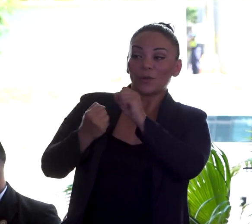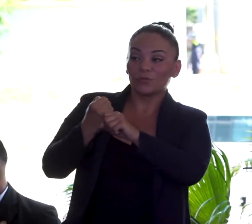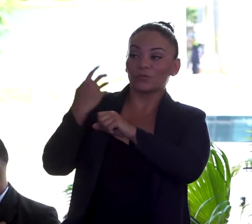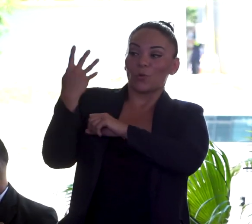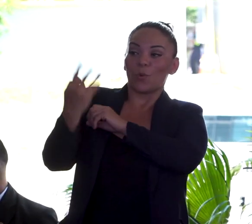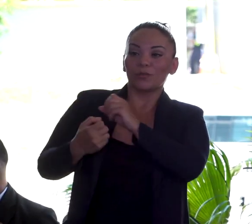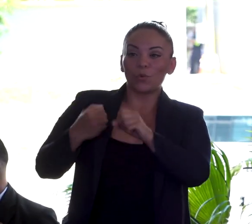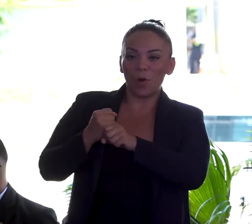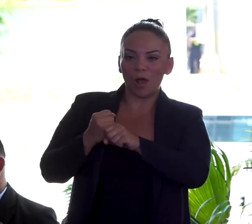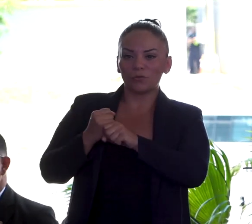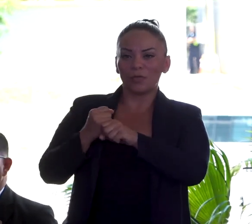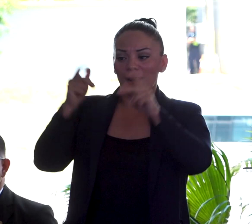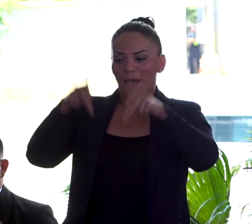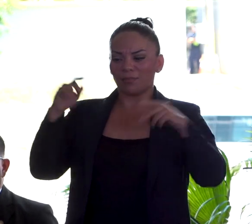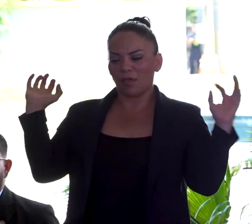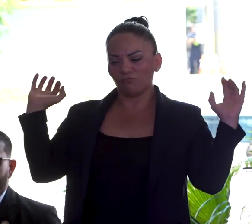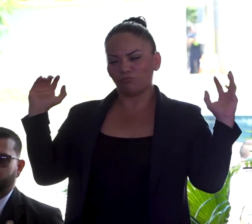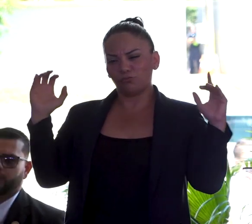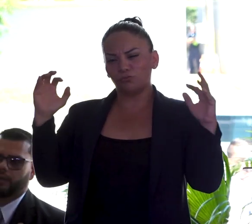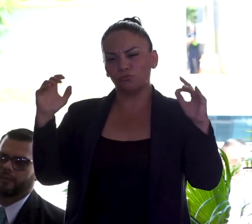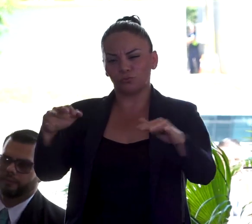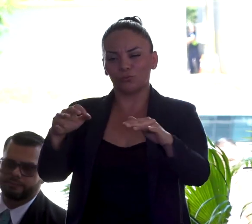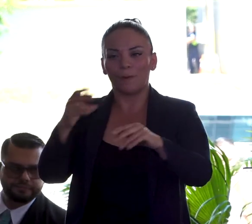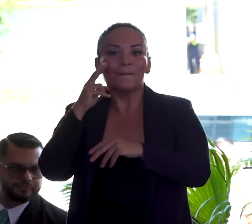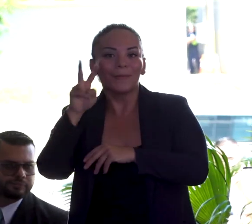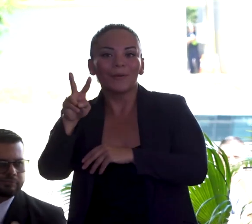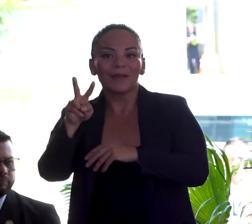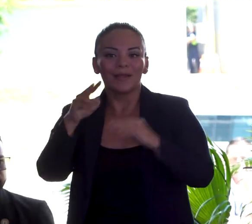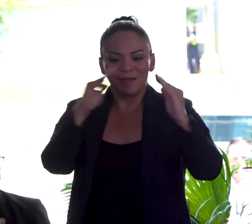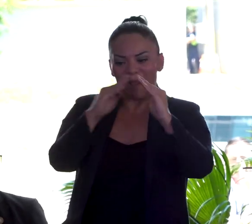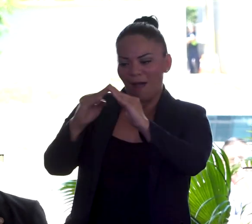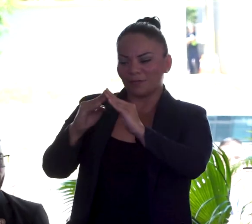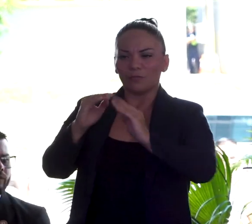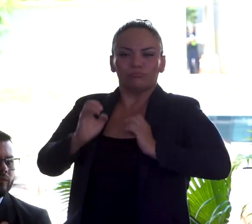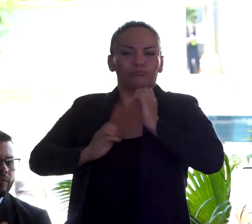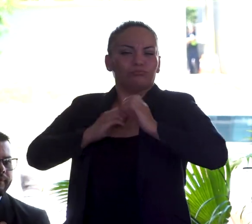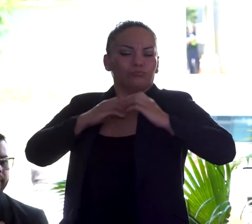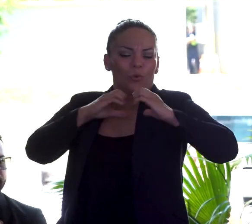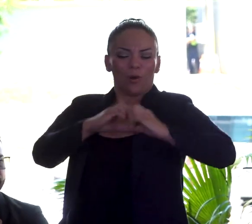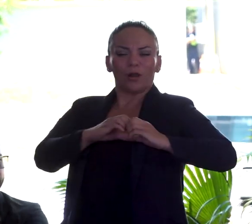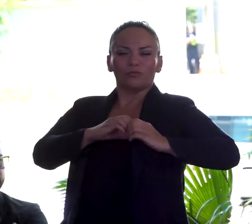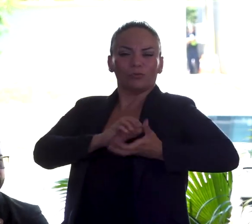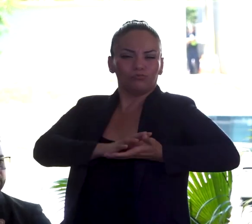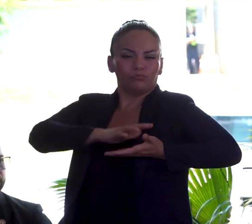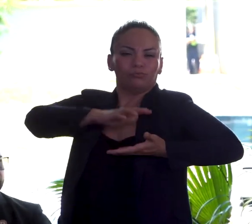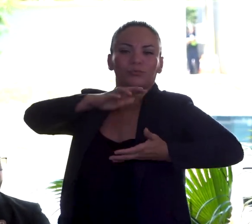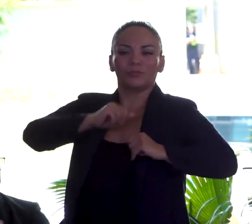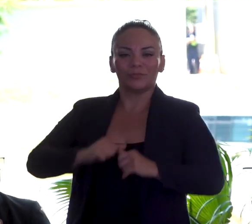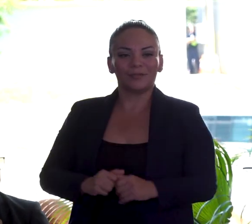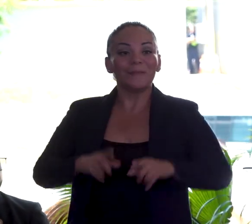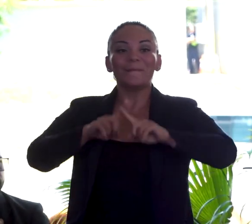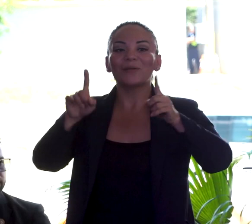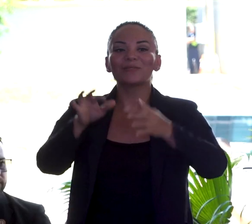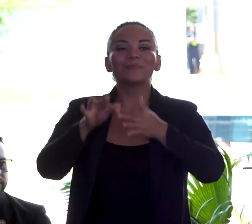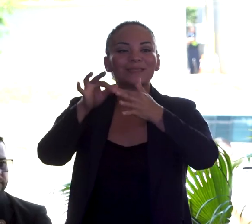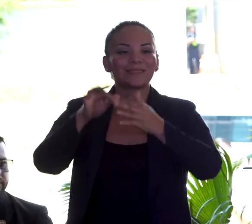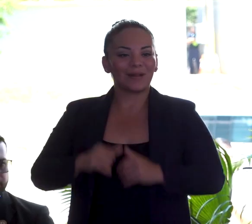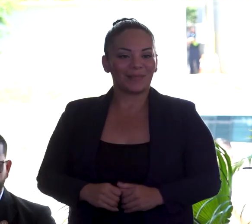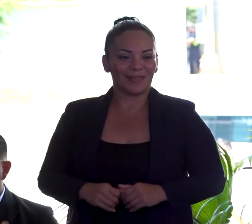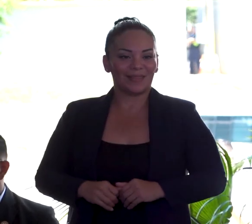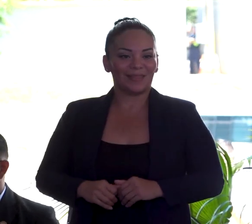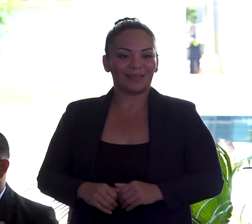inunda las calles, las casas y el corazón de todo el mundo, pero que en especial